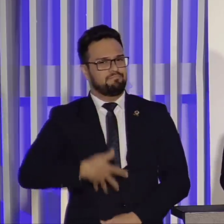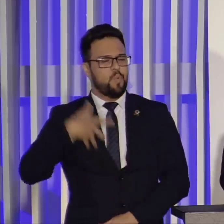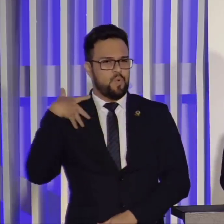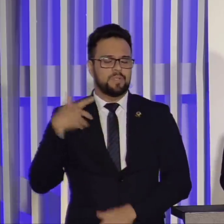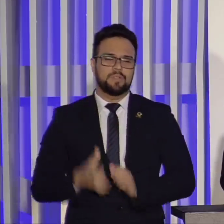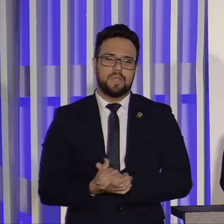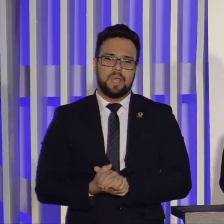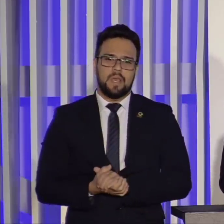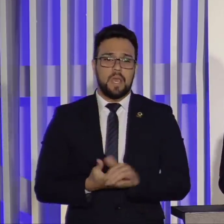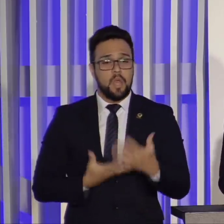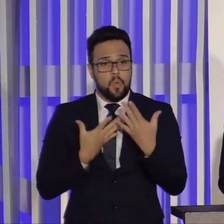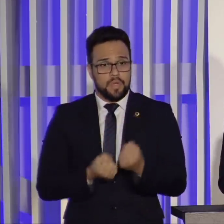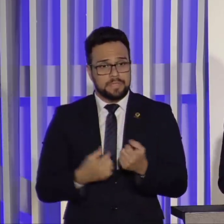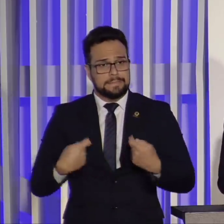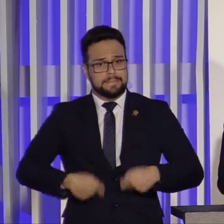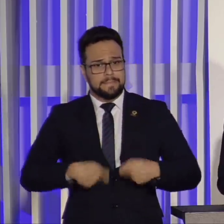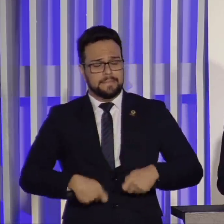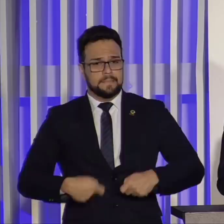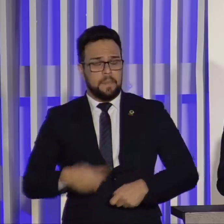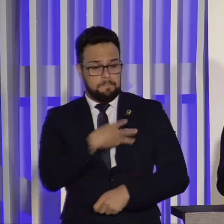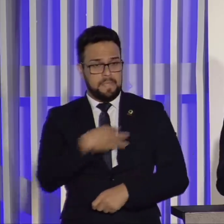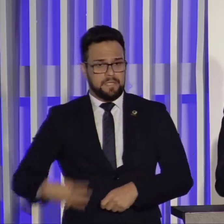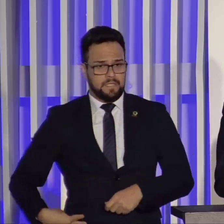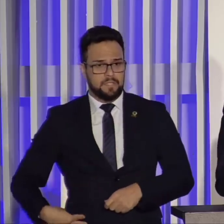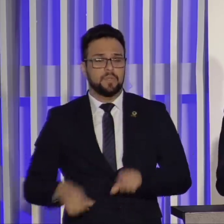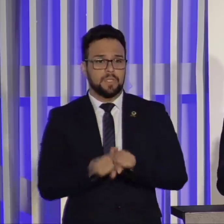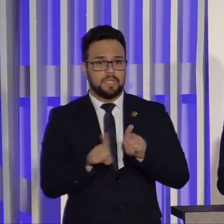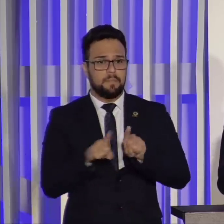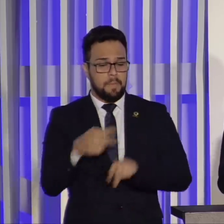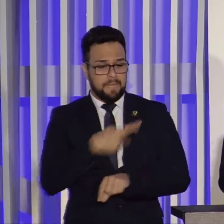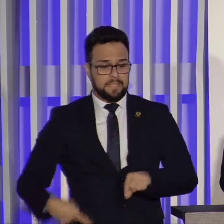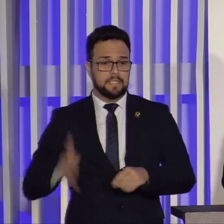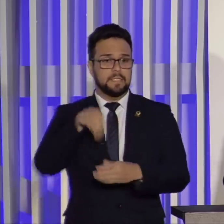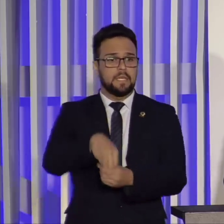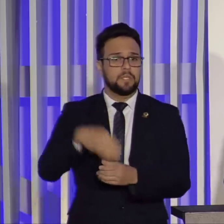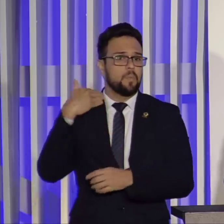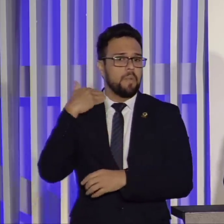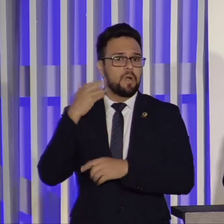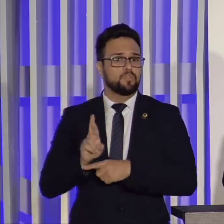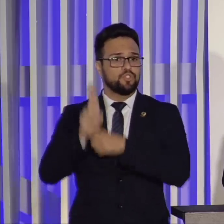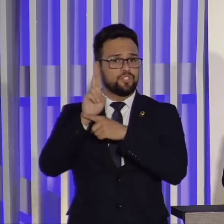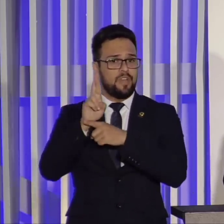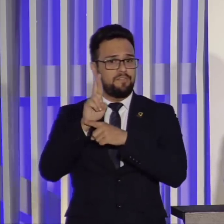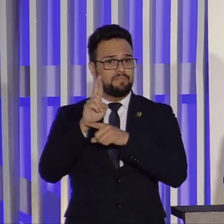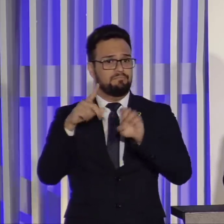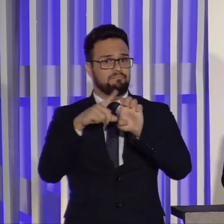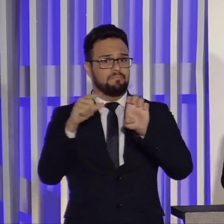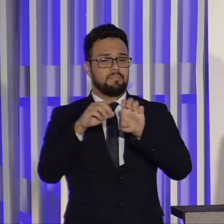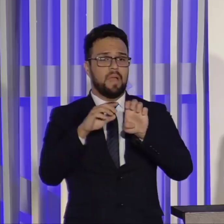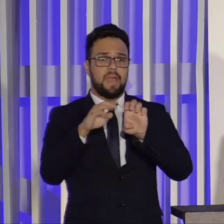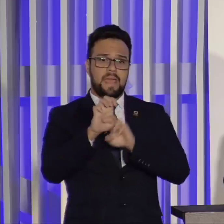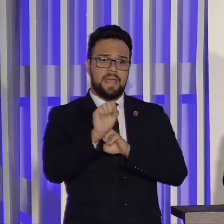de ter ministros, ter presidente de bancos, chefes de estatais, realmente